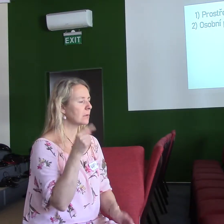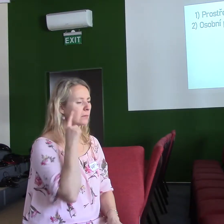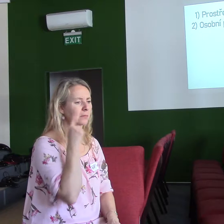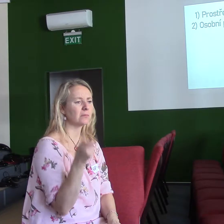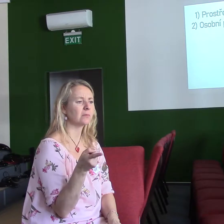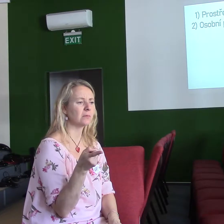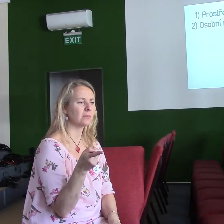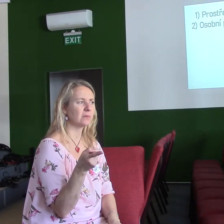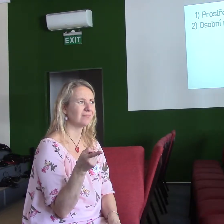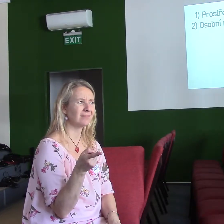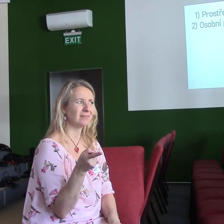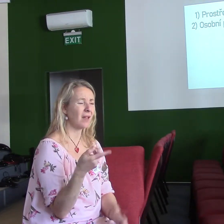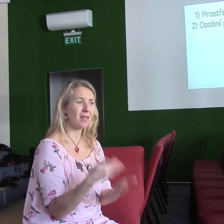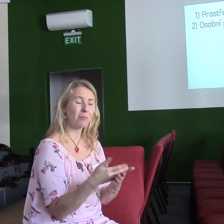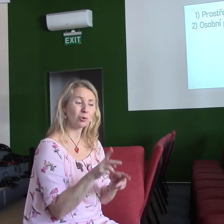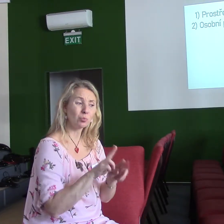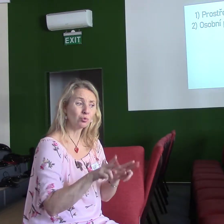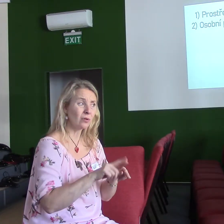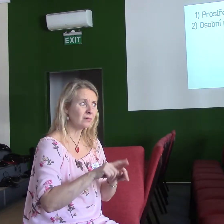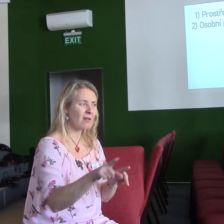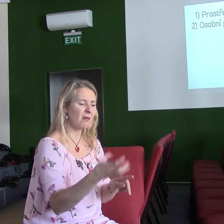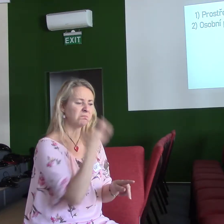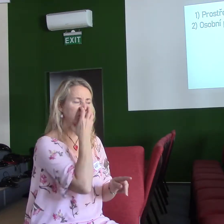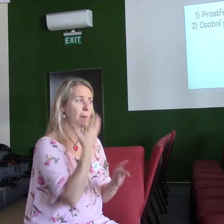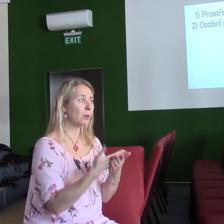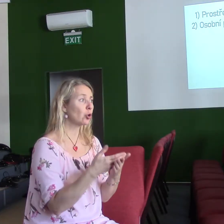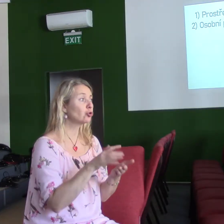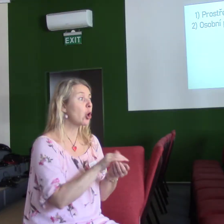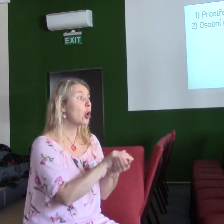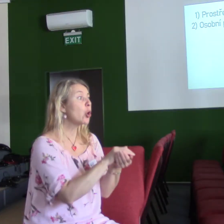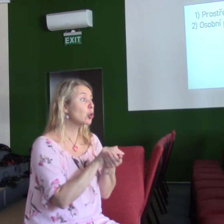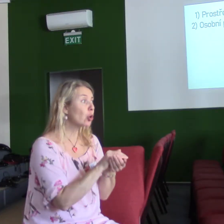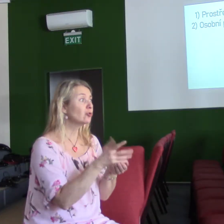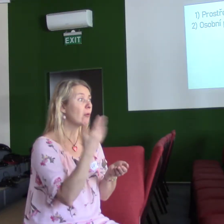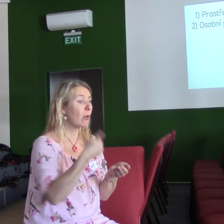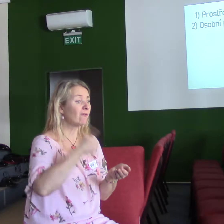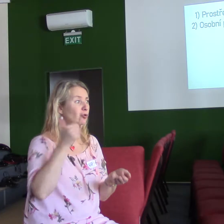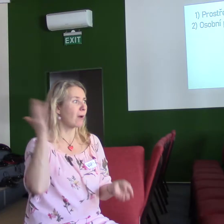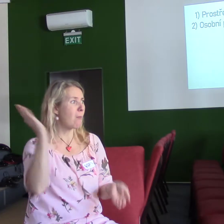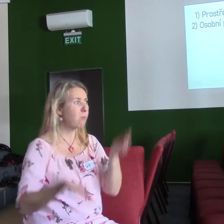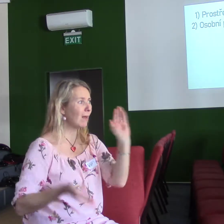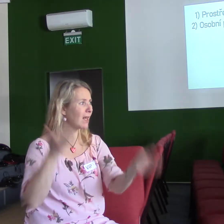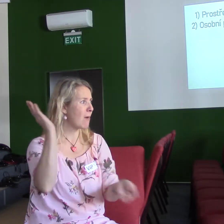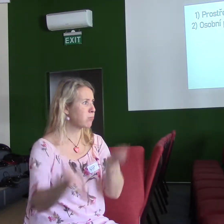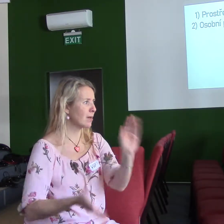Třeba ho včera rodinče zmlátili. A divili byste se, jak blízko takový lidé jsou.